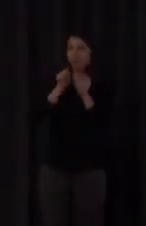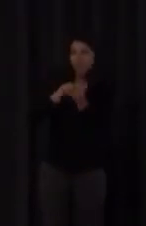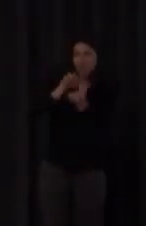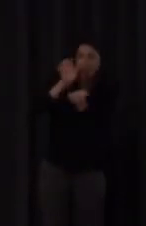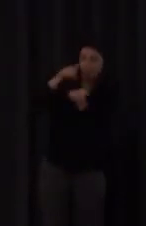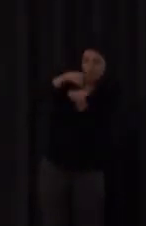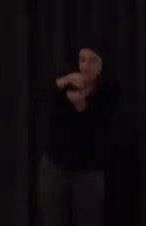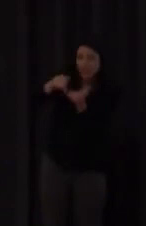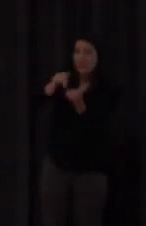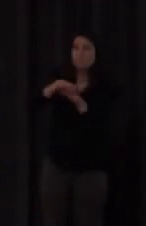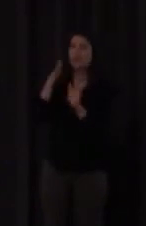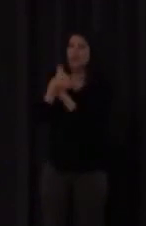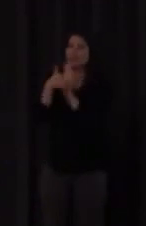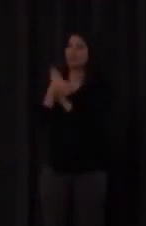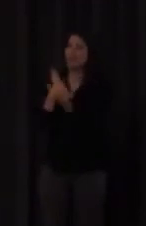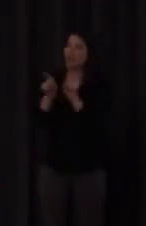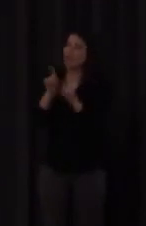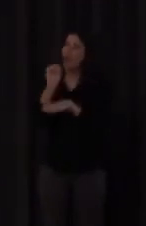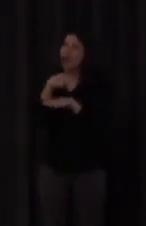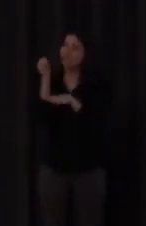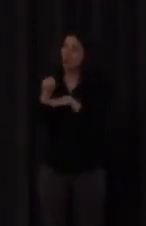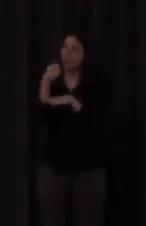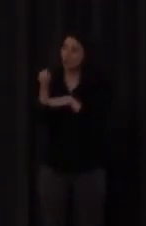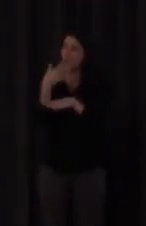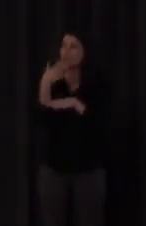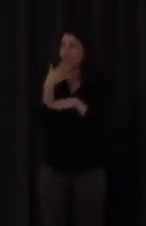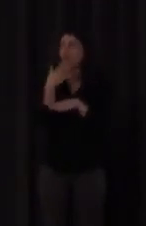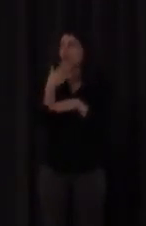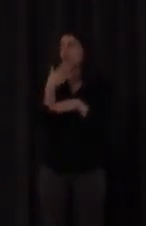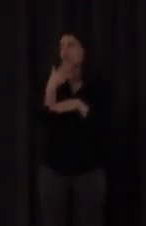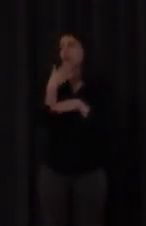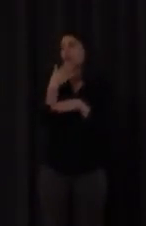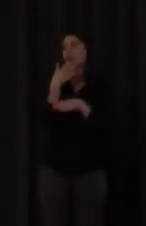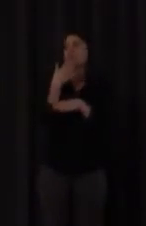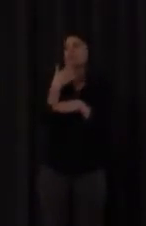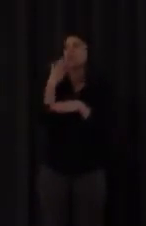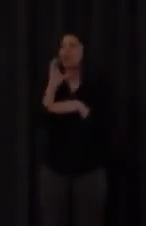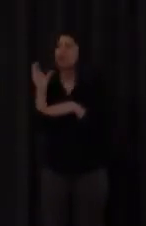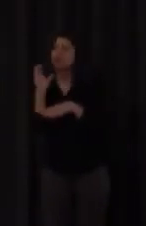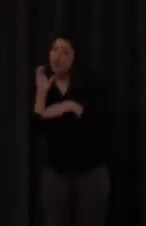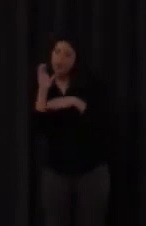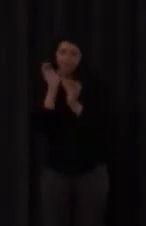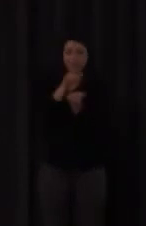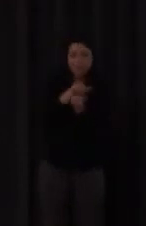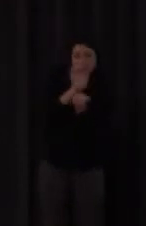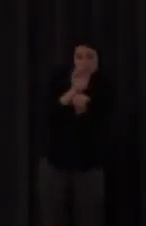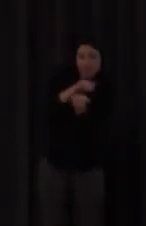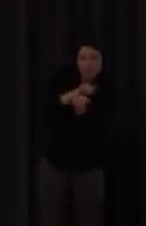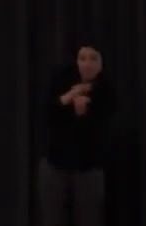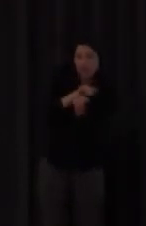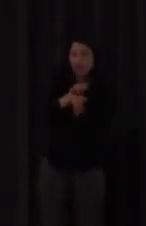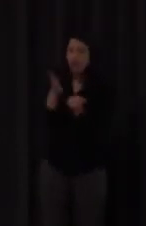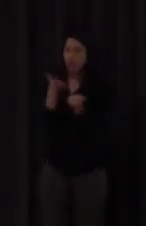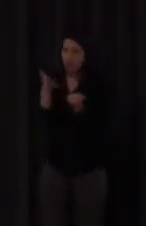explicar el punto de articulación a dónde iba una consonante velar pues al cielo de la boca ahí tenía que apuntar porque ver la cavidad